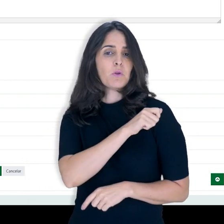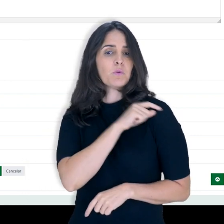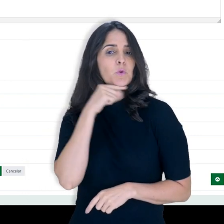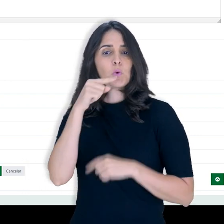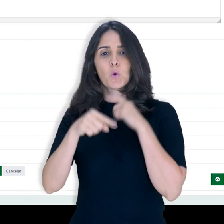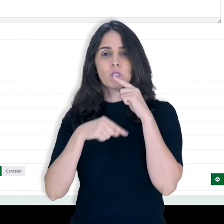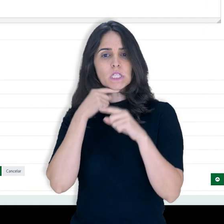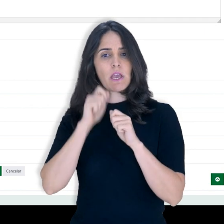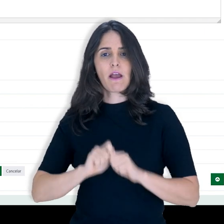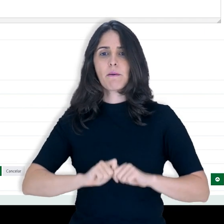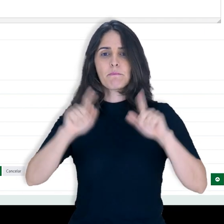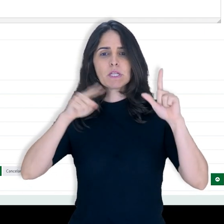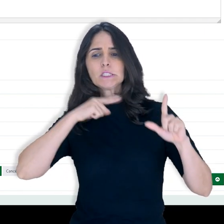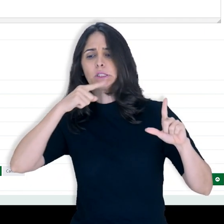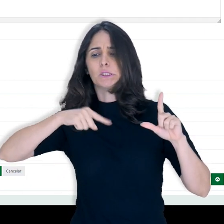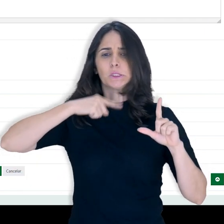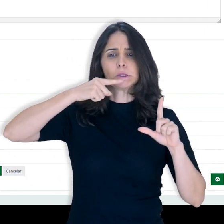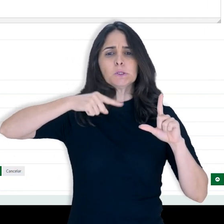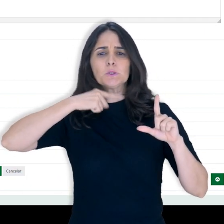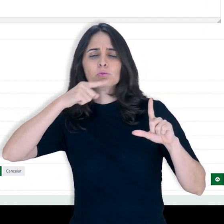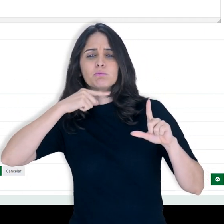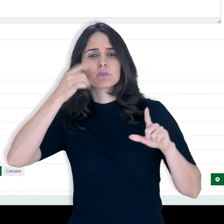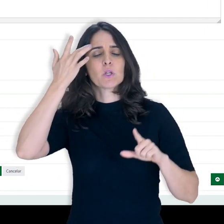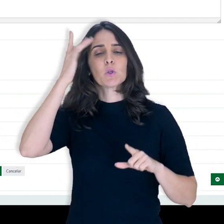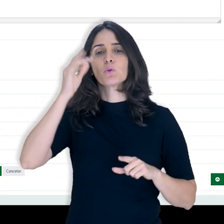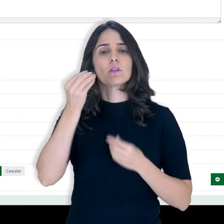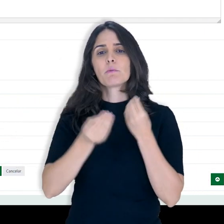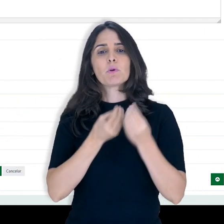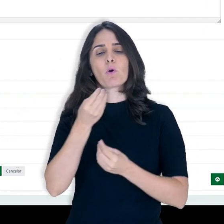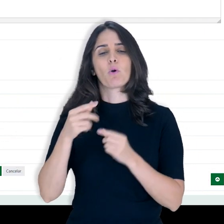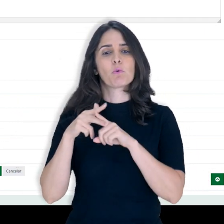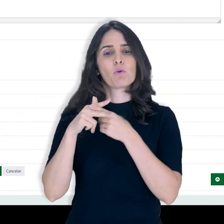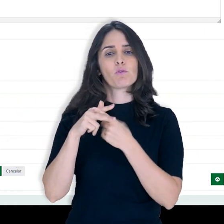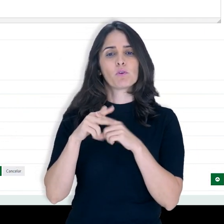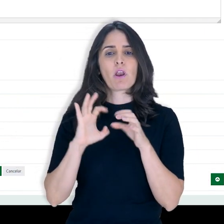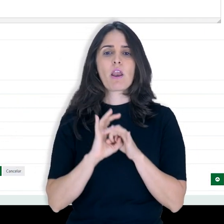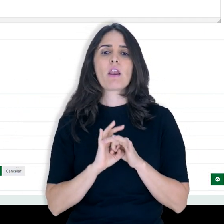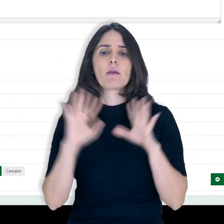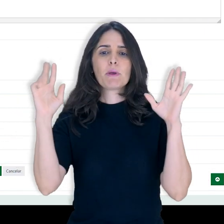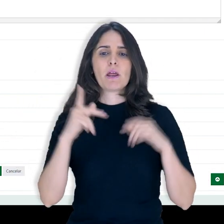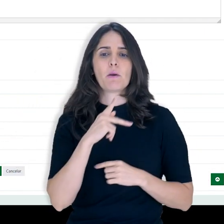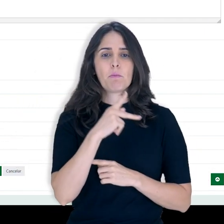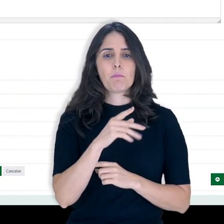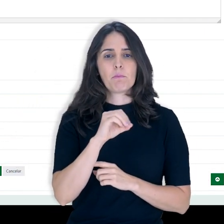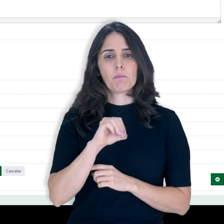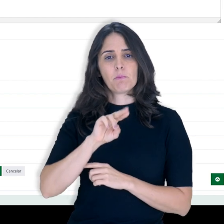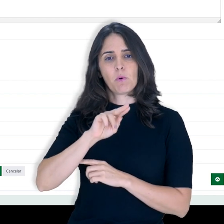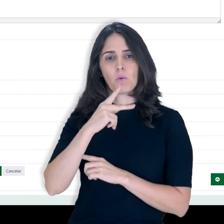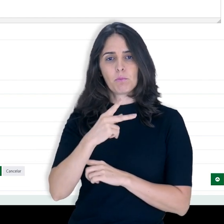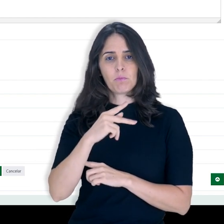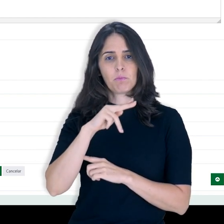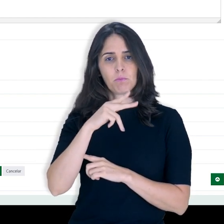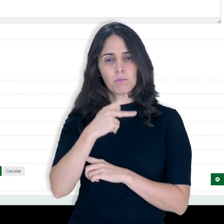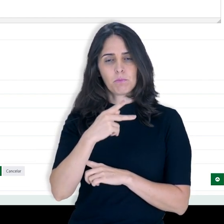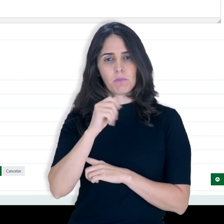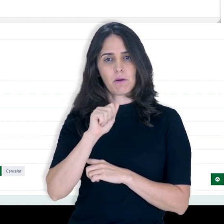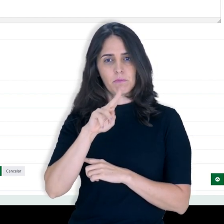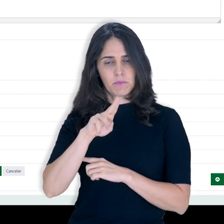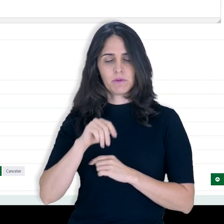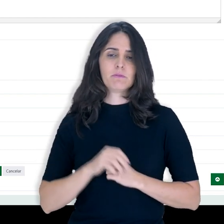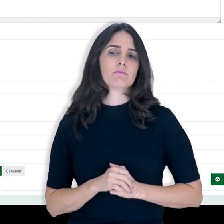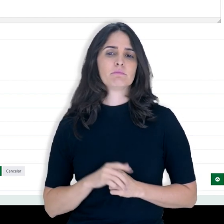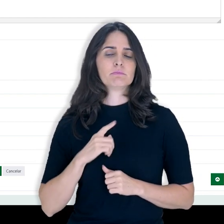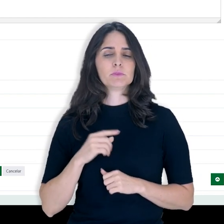o recurso e não saber como configurar para permitir. Então prefiro automático ou